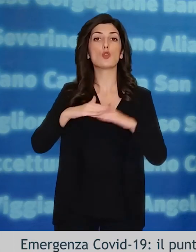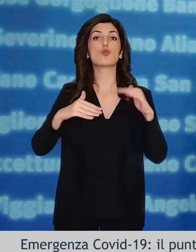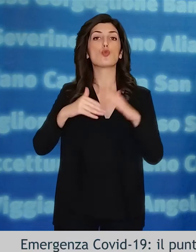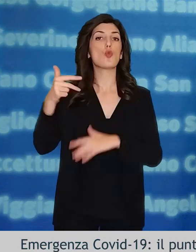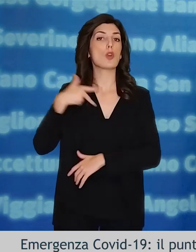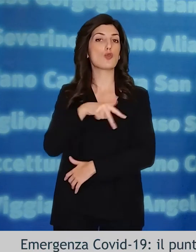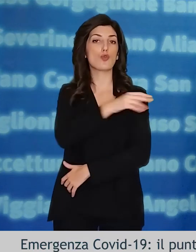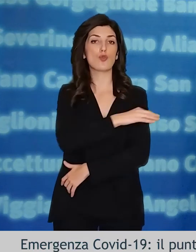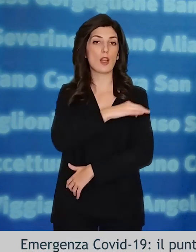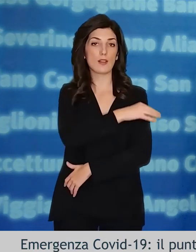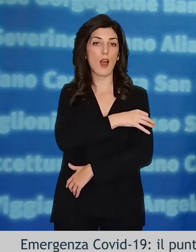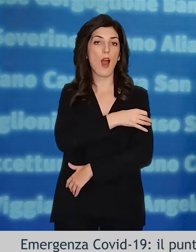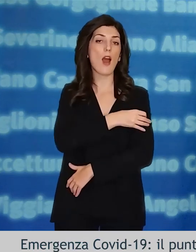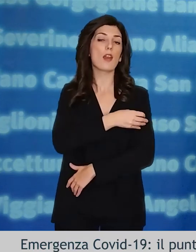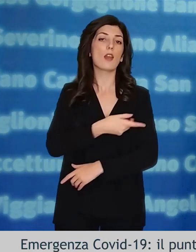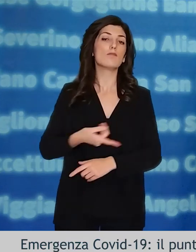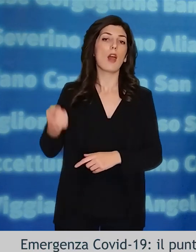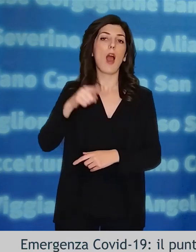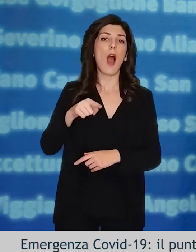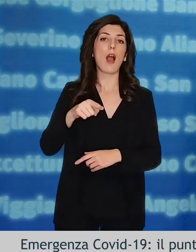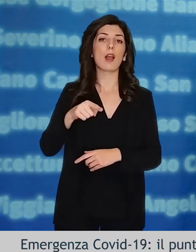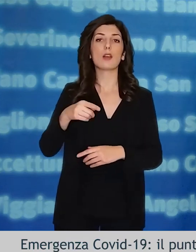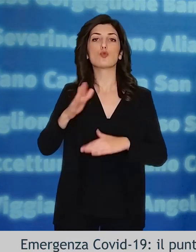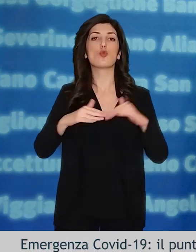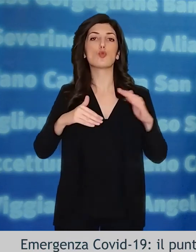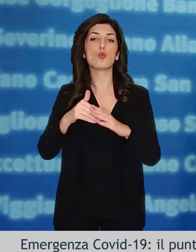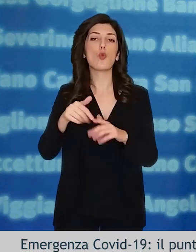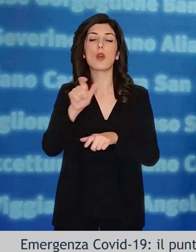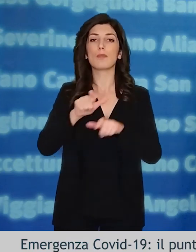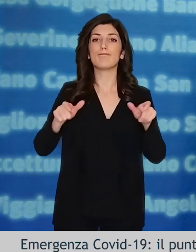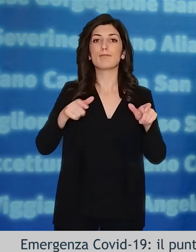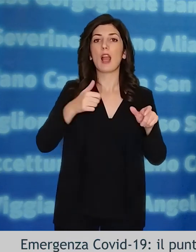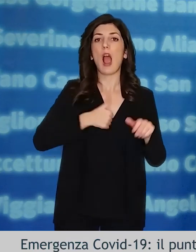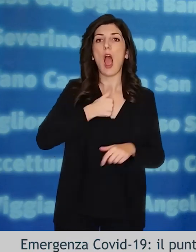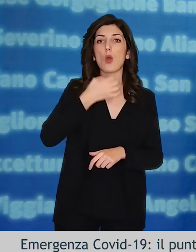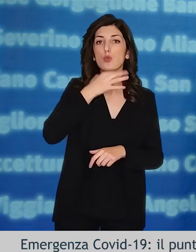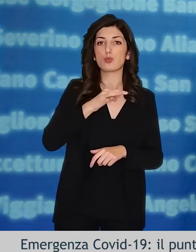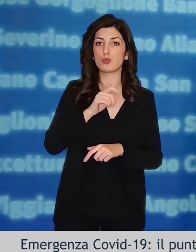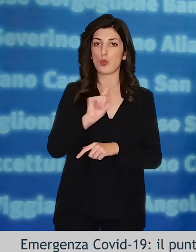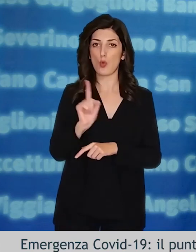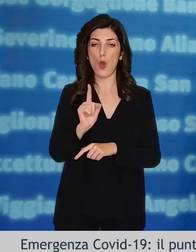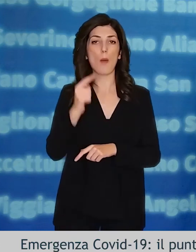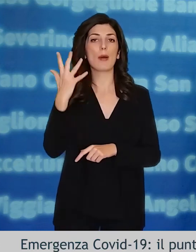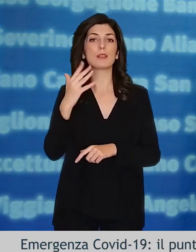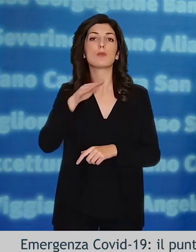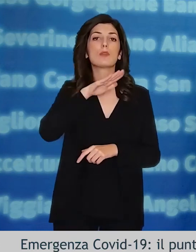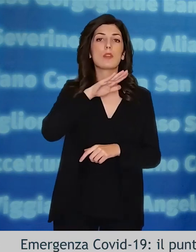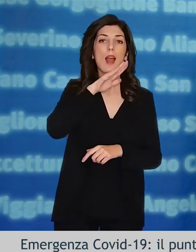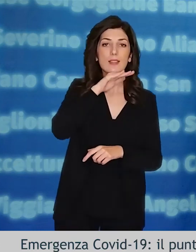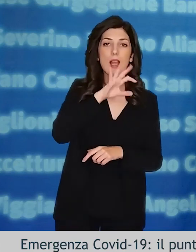Le strutture residenziali sociosanitarie includono strutture residenziali per persone non autosufficienti,